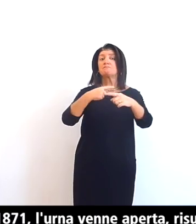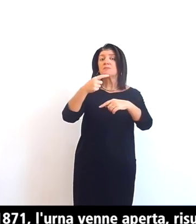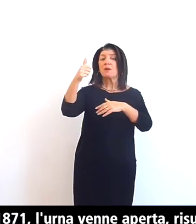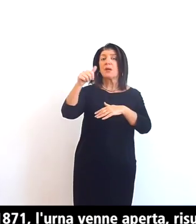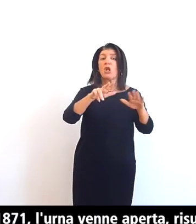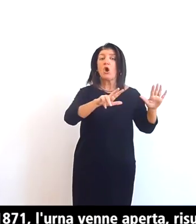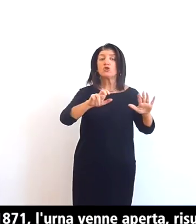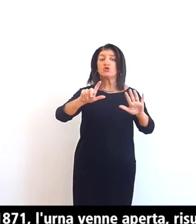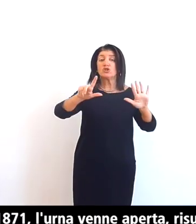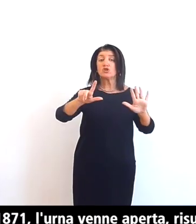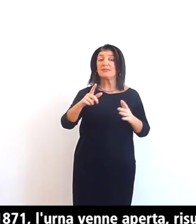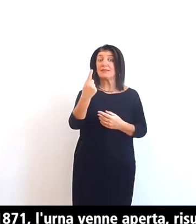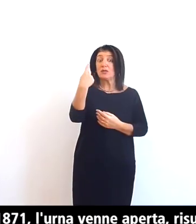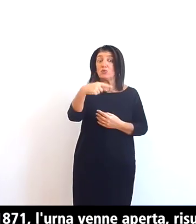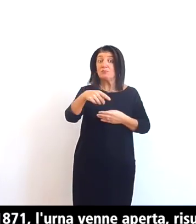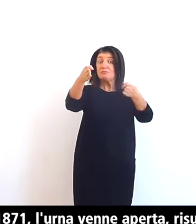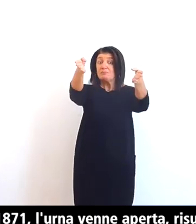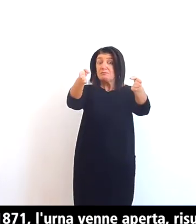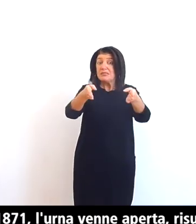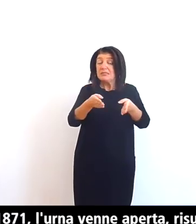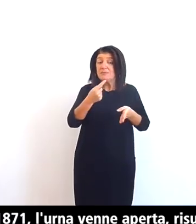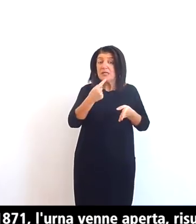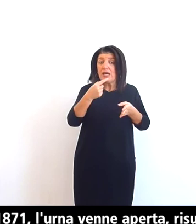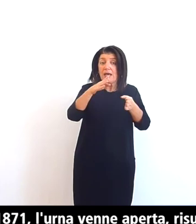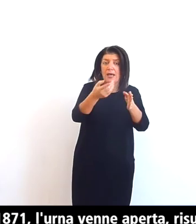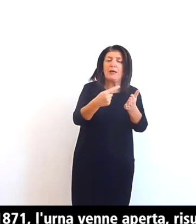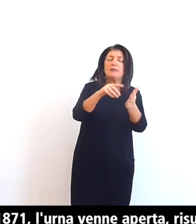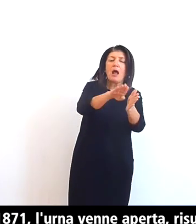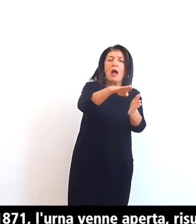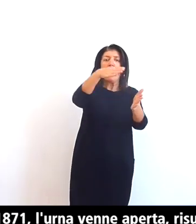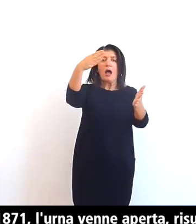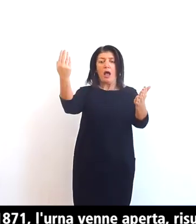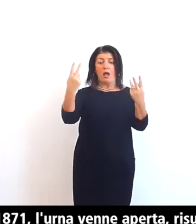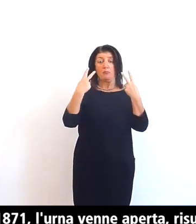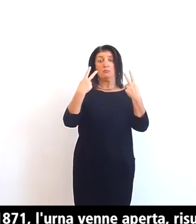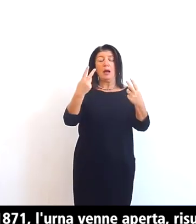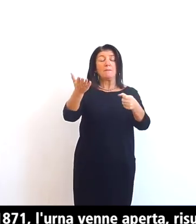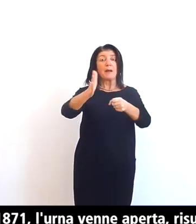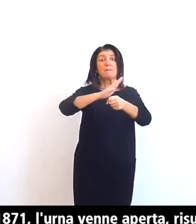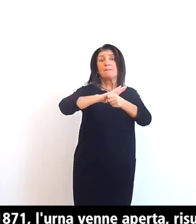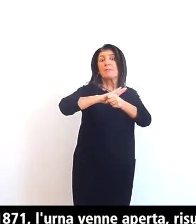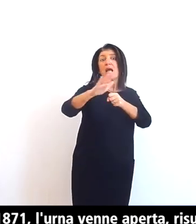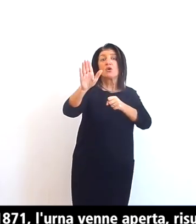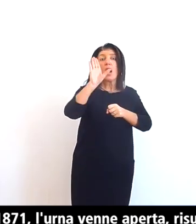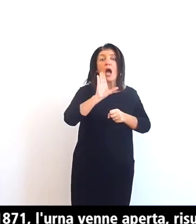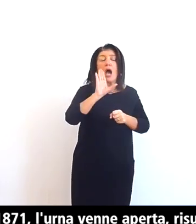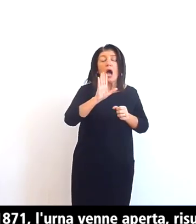l'urna venne aperta risultava quasi completamente piena d'acqua stranamente limpidissima